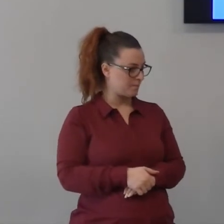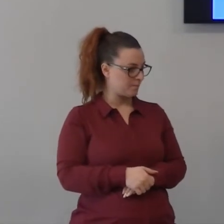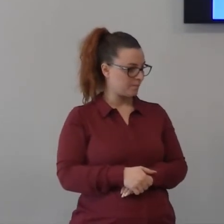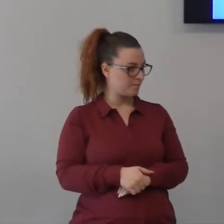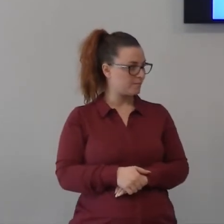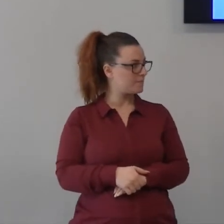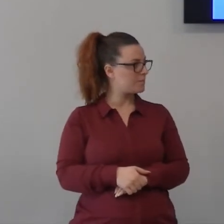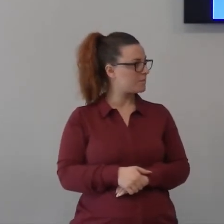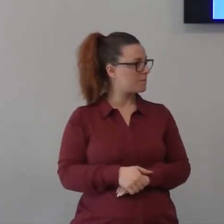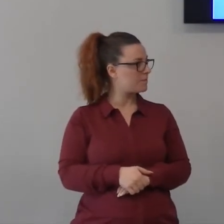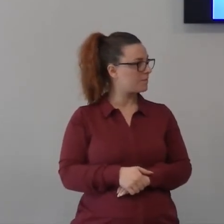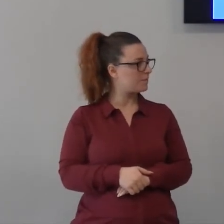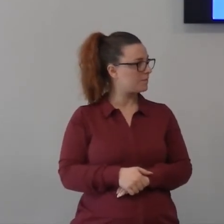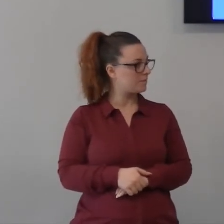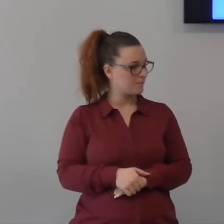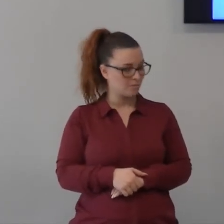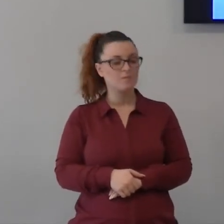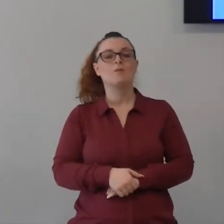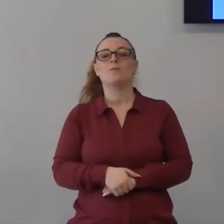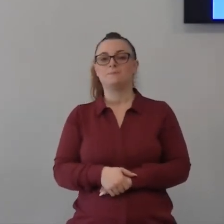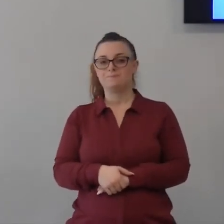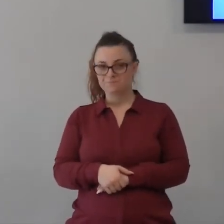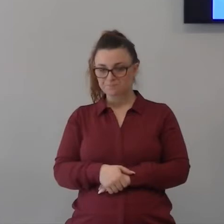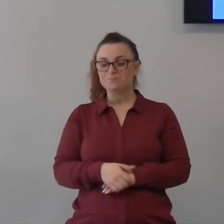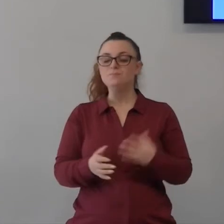potenza del credente ma la gloria è la potenza di Dio